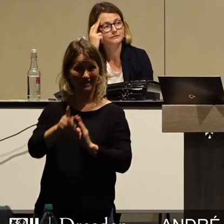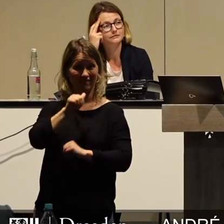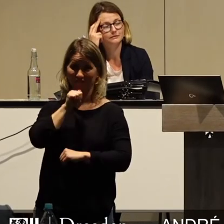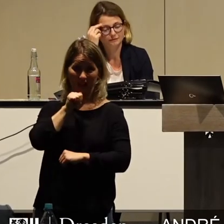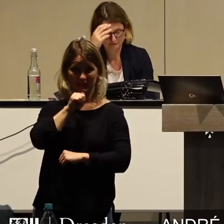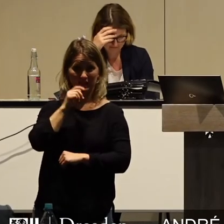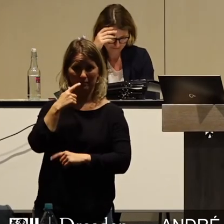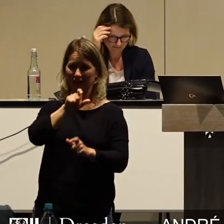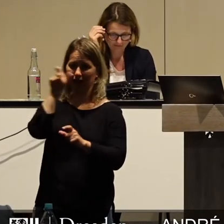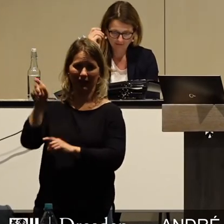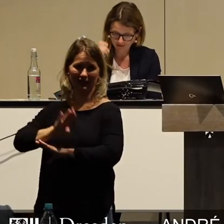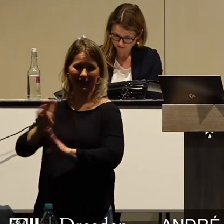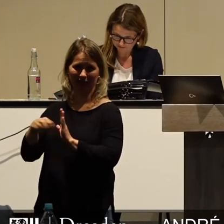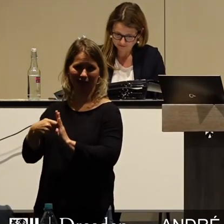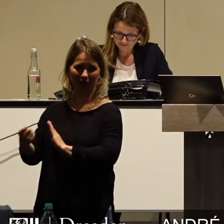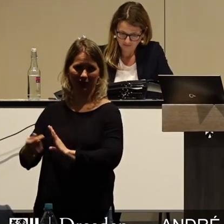sollte die AfD nicht mehr wählen.